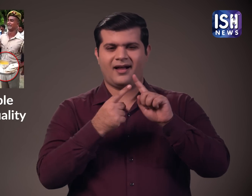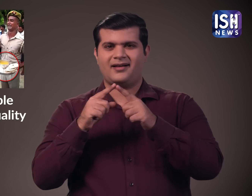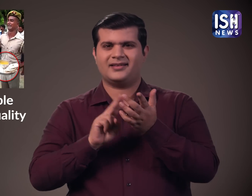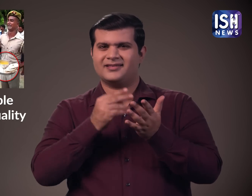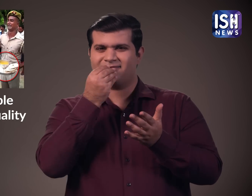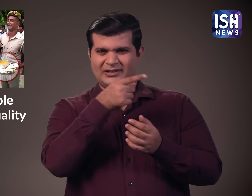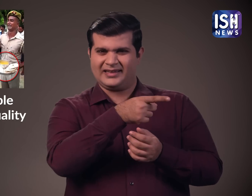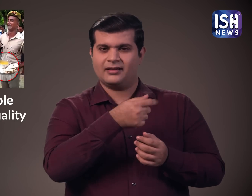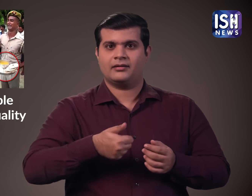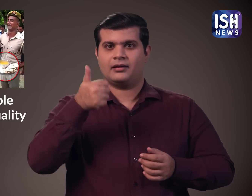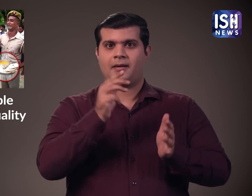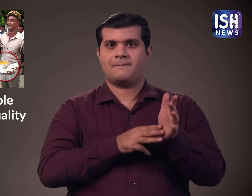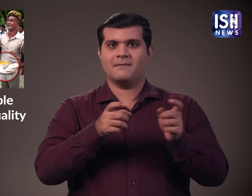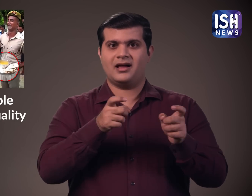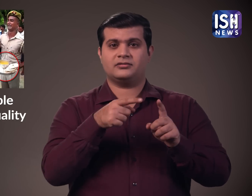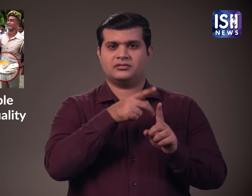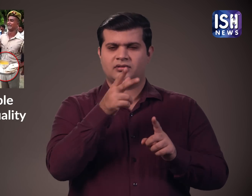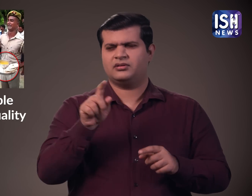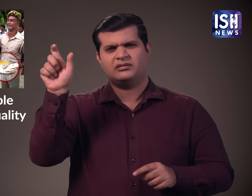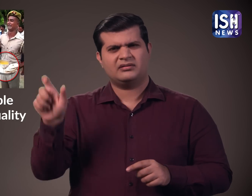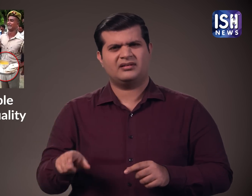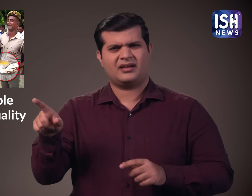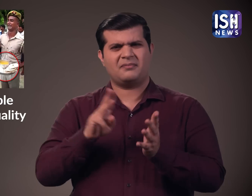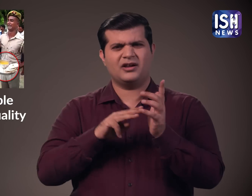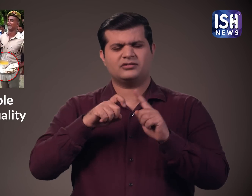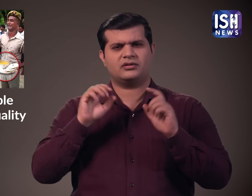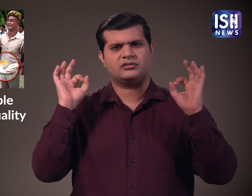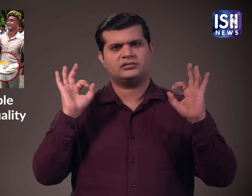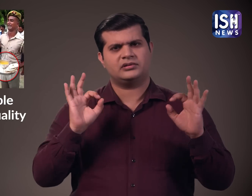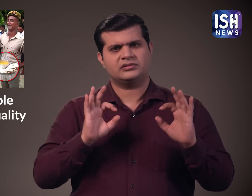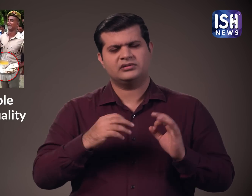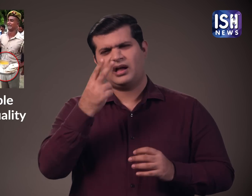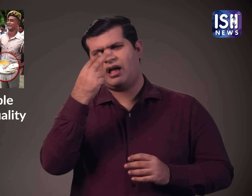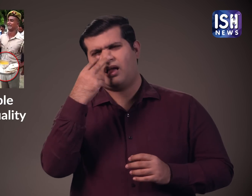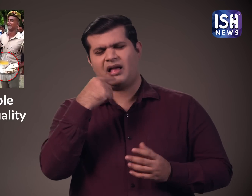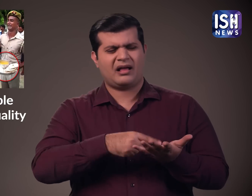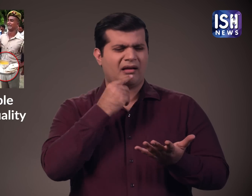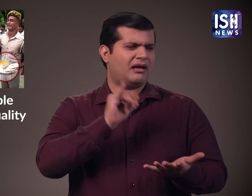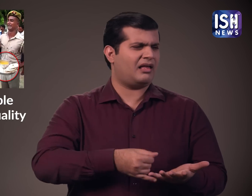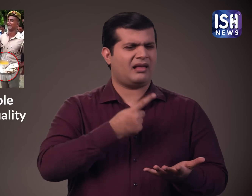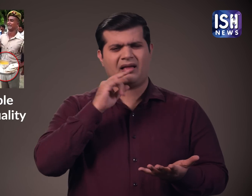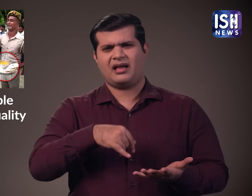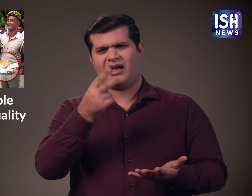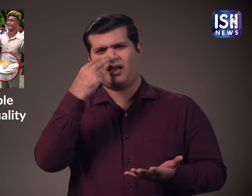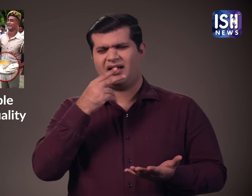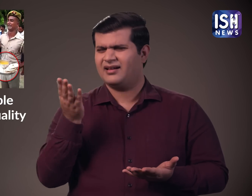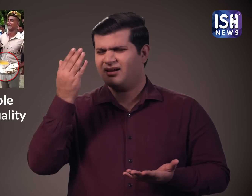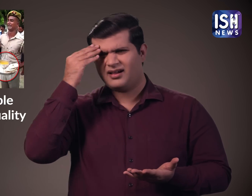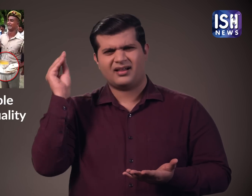कैंटिन प्रमंदक में कहा कि कुमार आदतन बोजन की गुनवत्ता को लेकर अनावशक हंगामा करता है